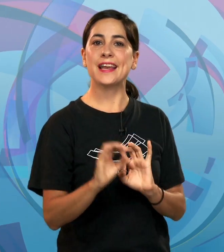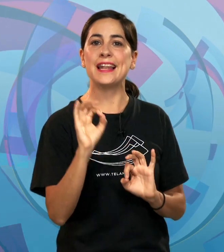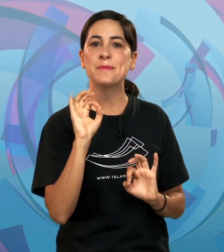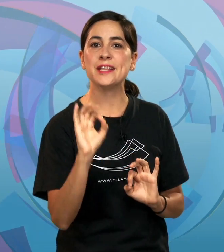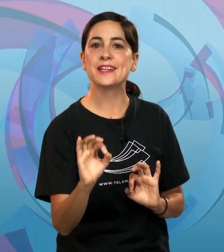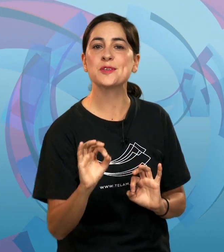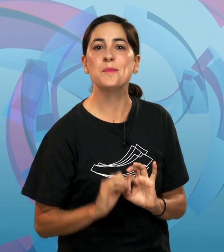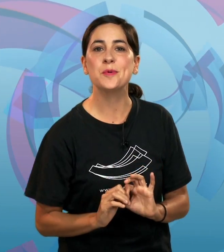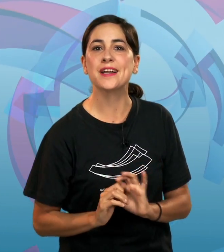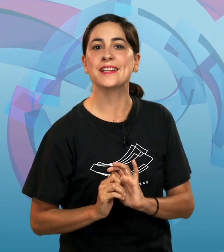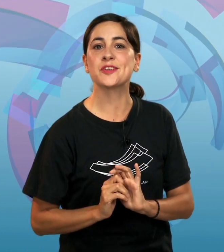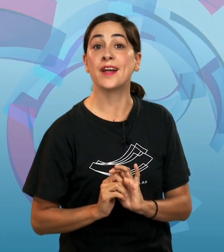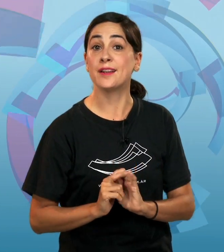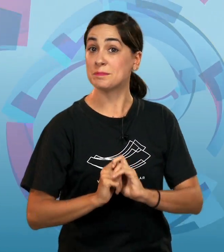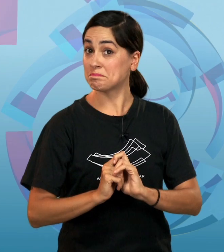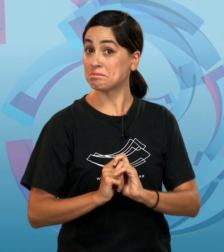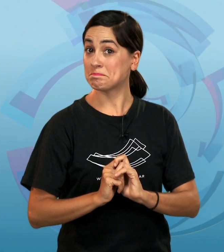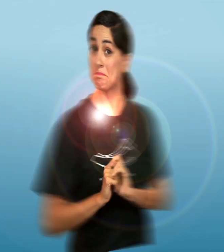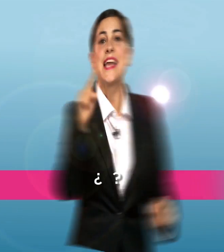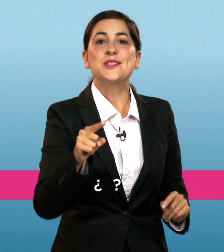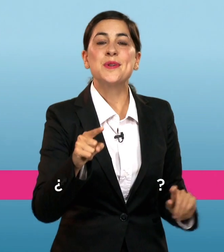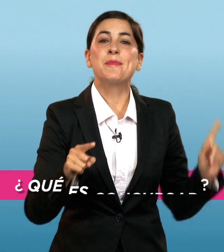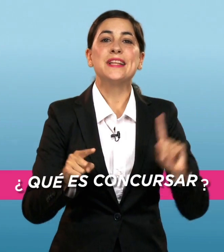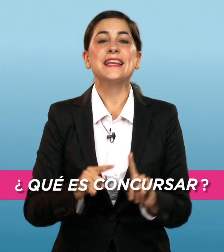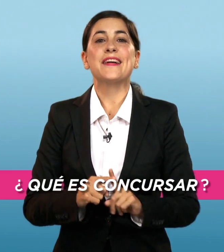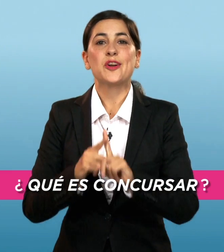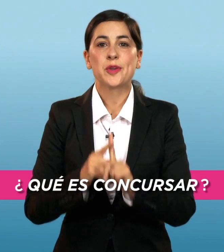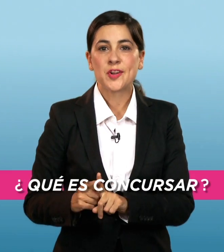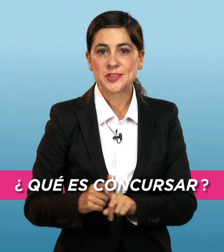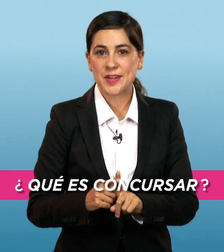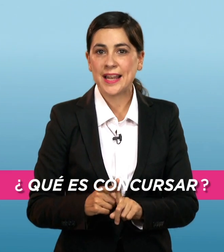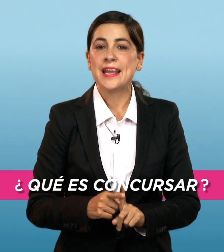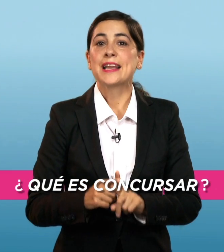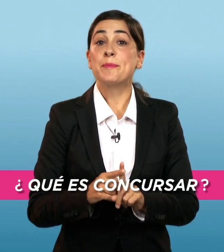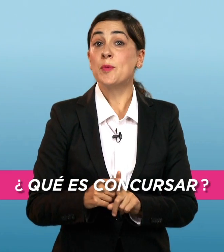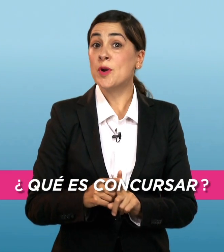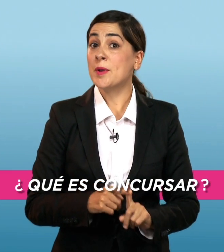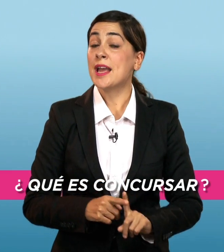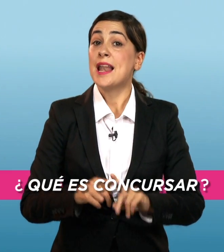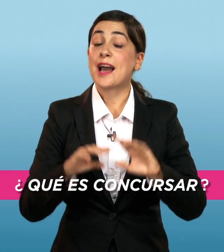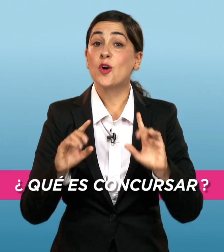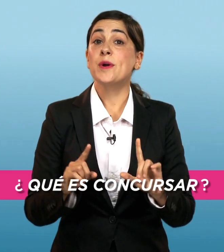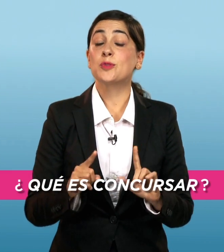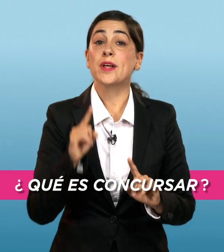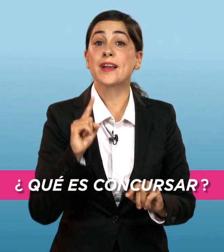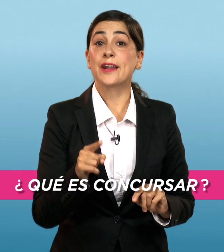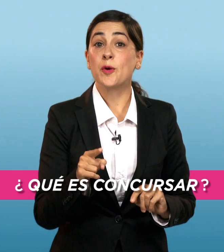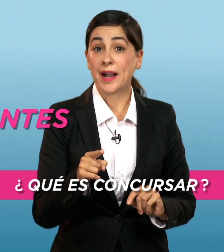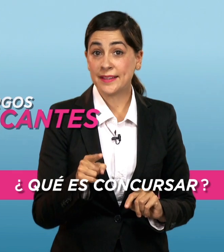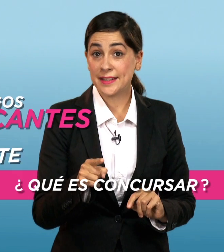en la Administración Pública Nacional. Es una política del Gobierno Nacional que promueve la cobertura de cargos vacantes